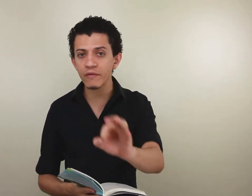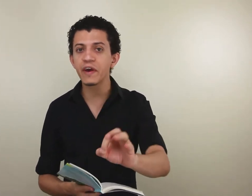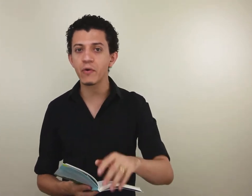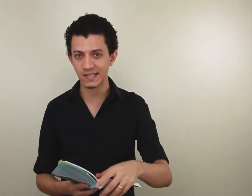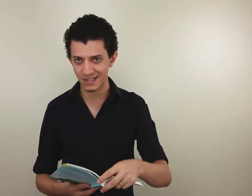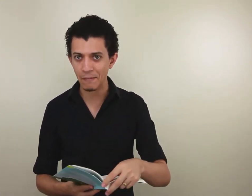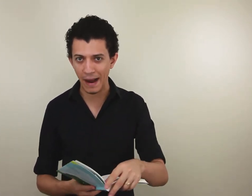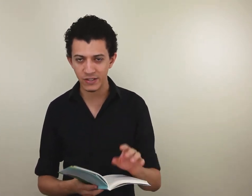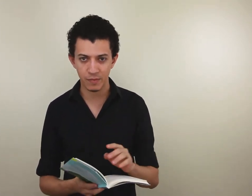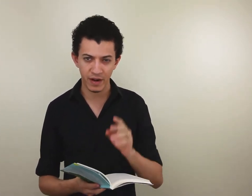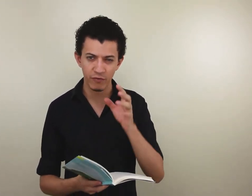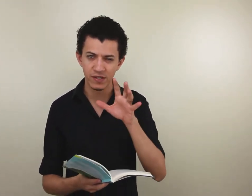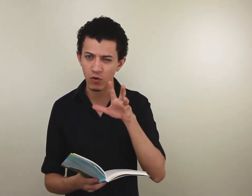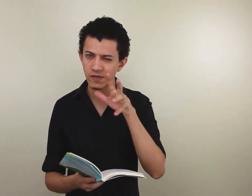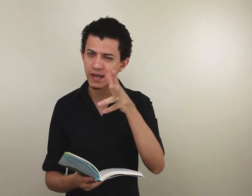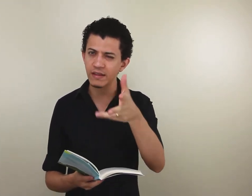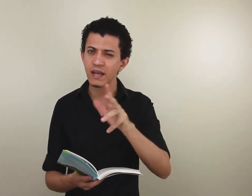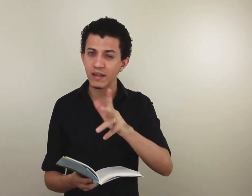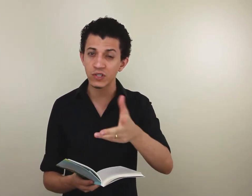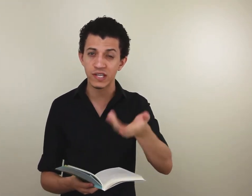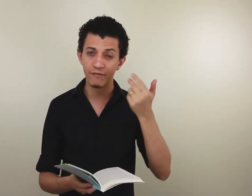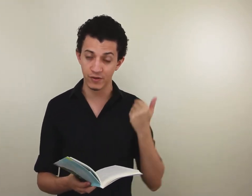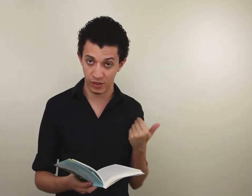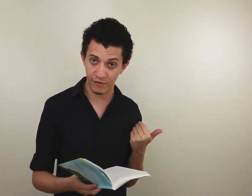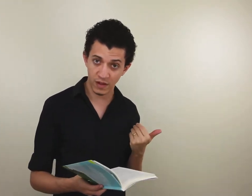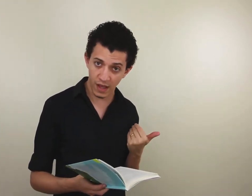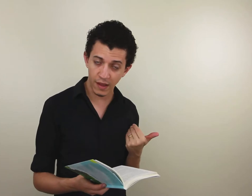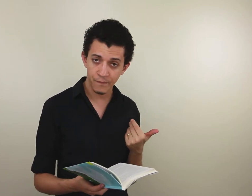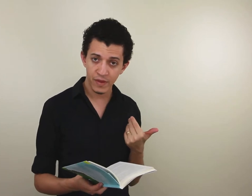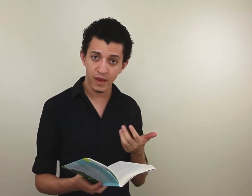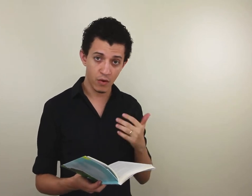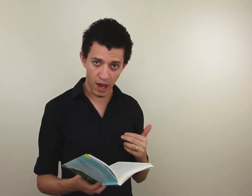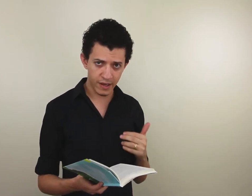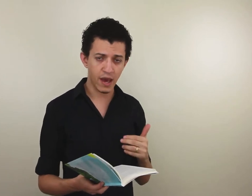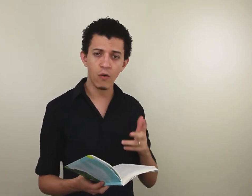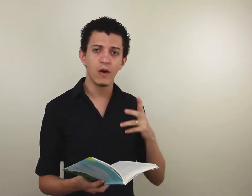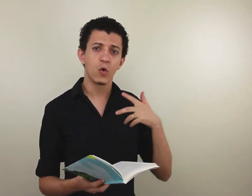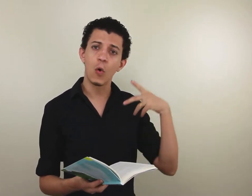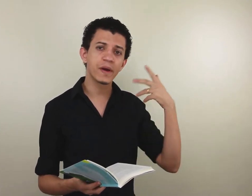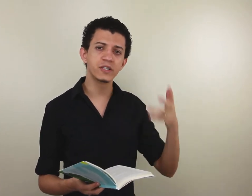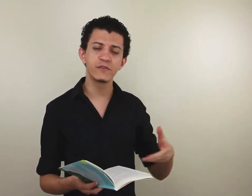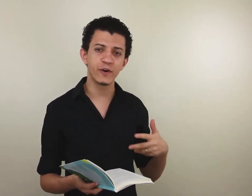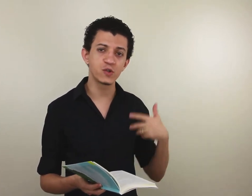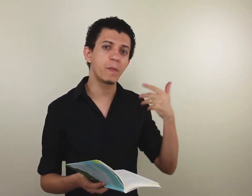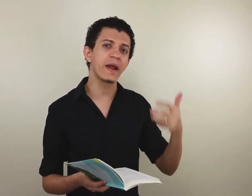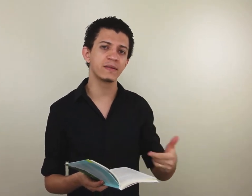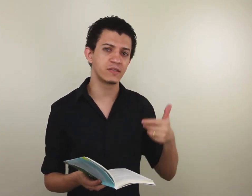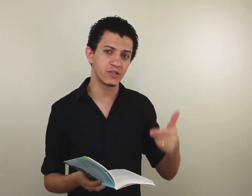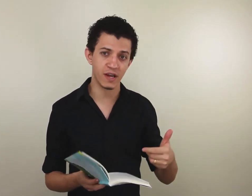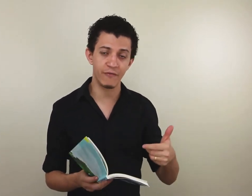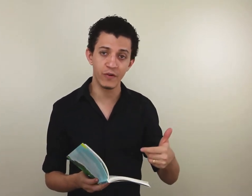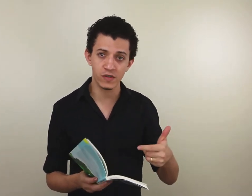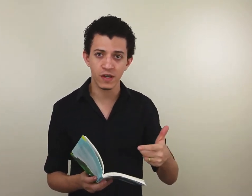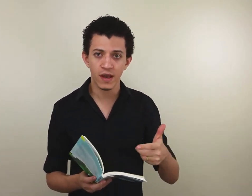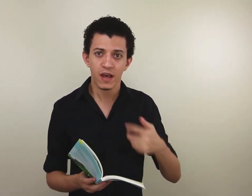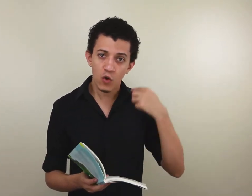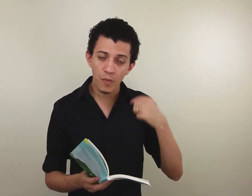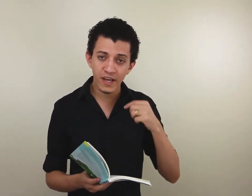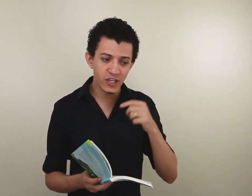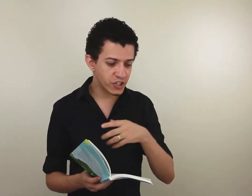a ver com essa temática, para que você consiga entender os desafios que eu enfrentei, eu e Raquel, como que a gente foi superando esses desafios, como que a gente